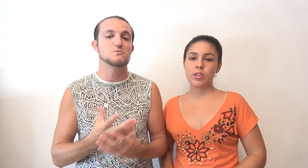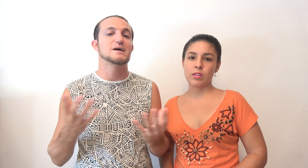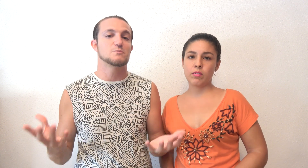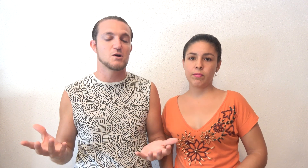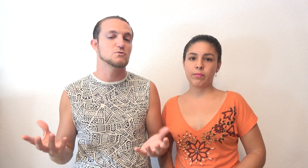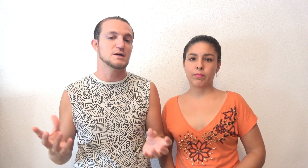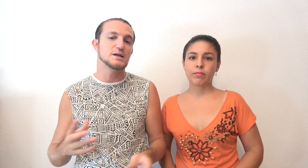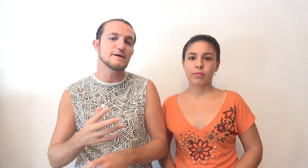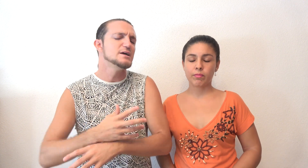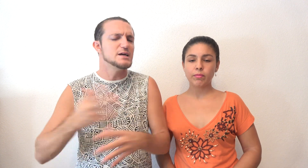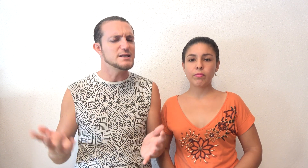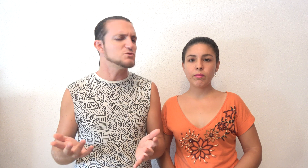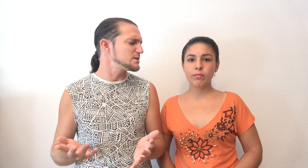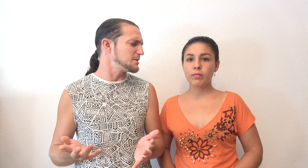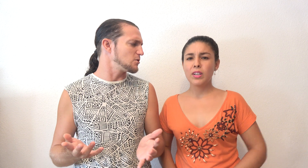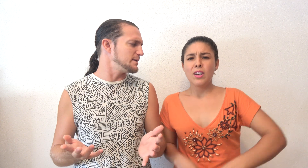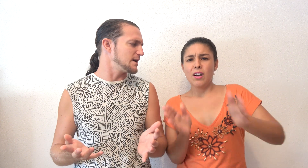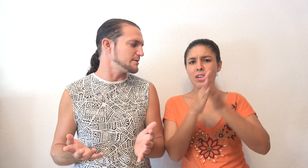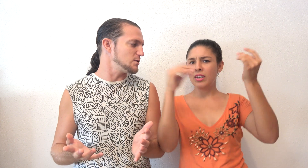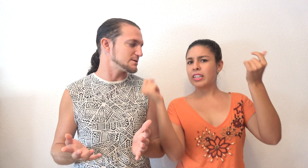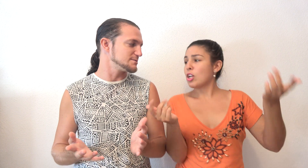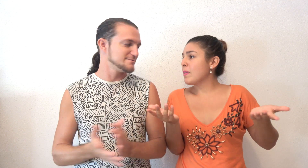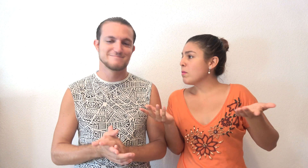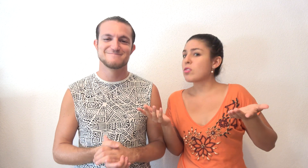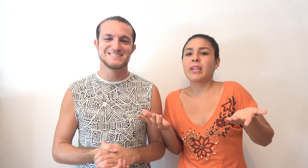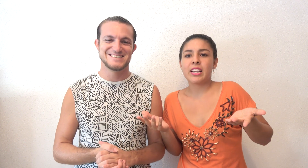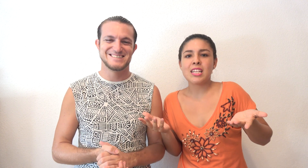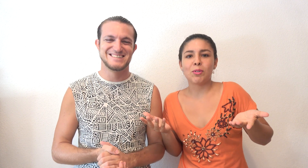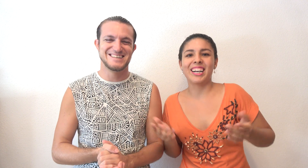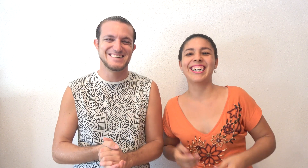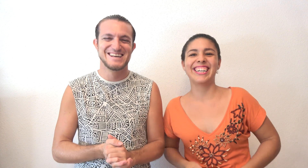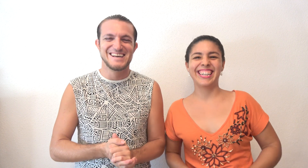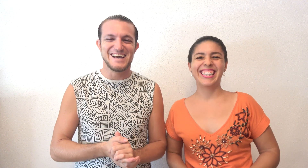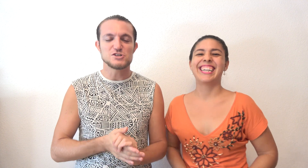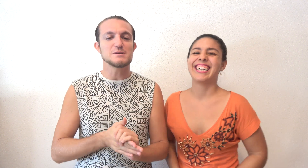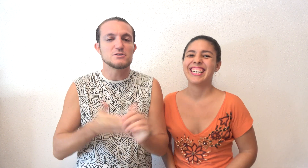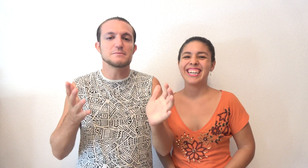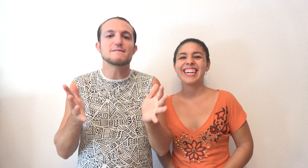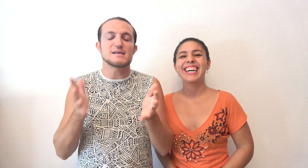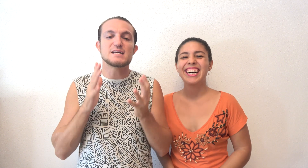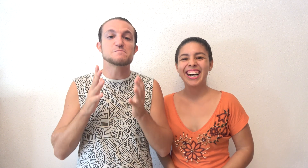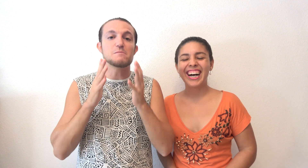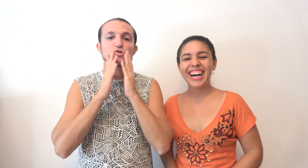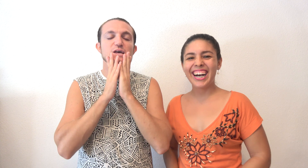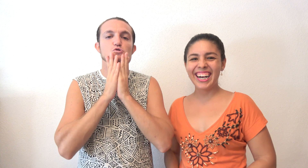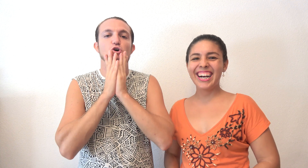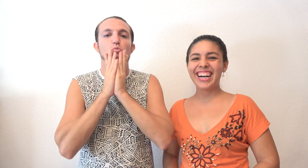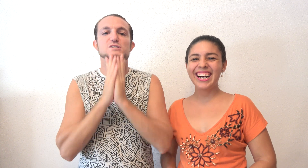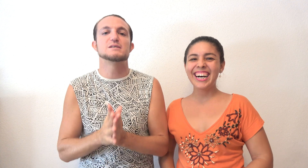menos para tomarlo con tranquilidad. Y tenéis una semana completa de aventuras. ¡Que nos vamos! Venga, ¿quién se ha apuntado? Eso es, viajeros de Vinícez. Así que esperamos que os haya gustado muchísimo